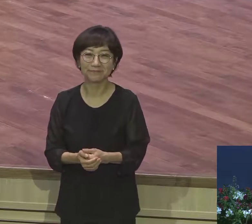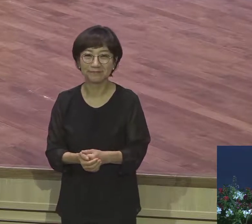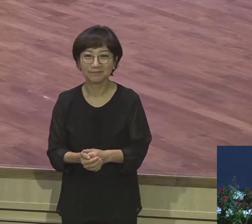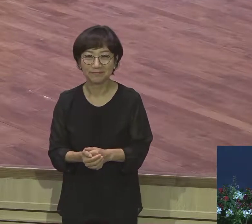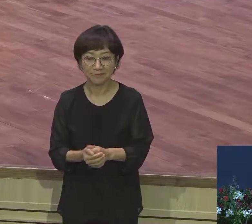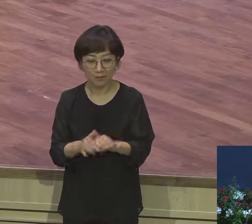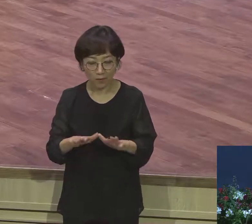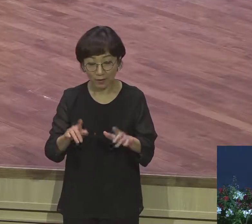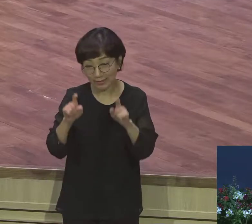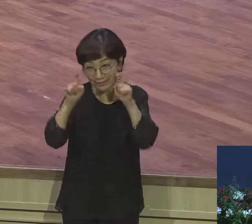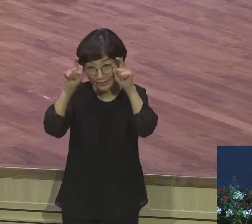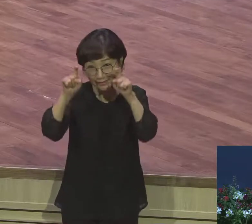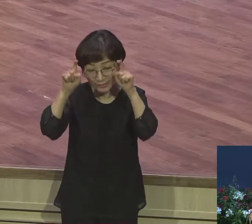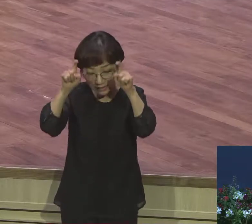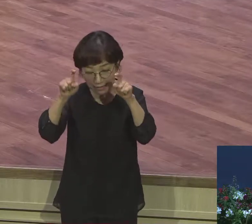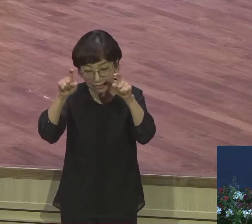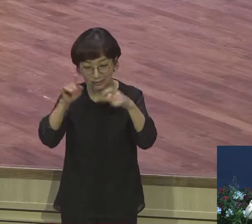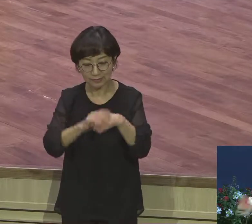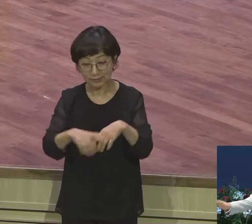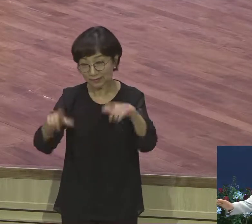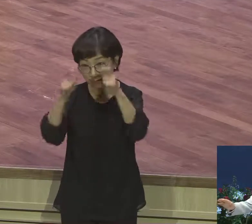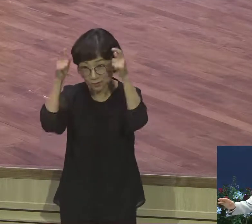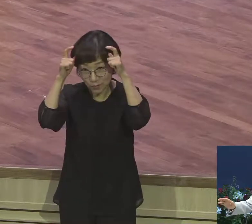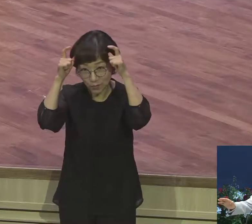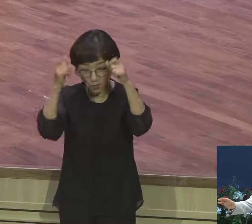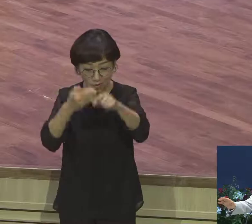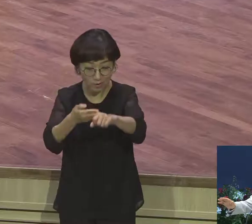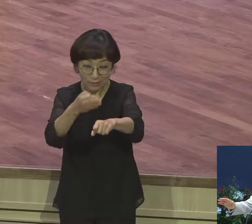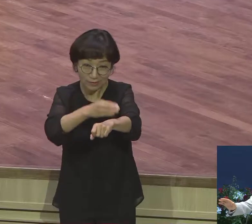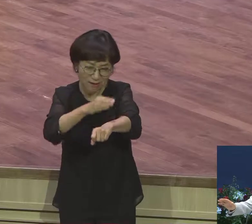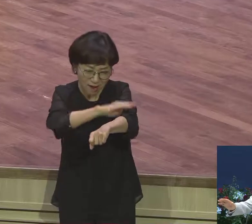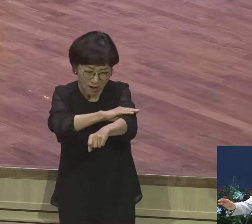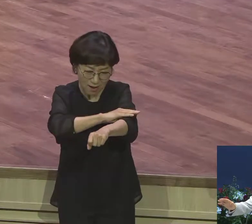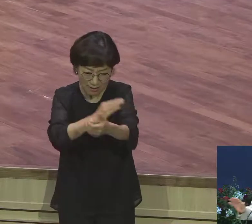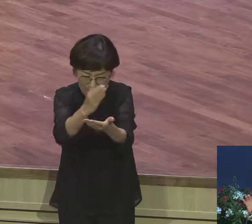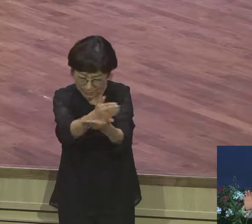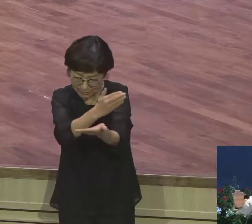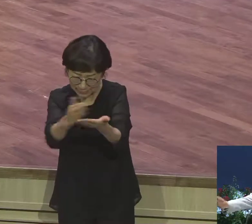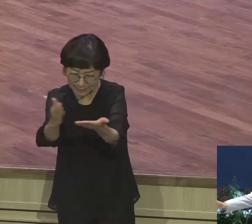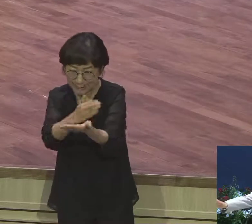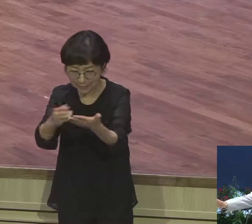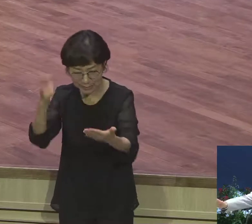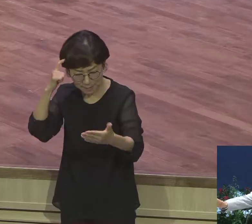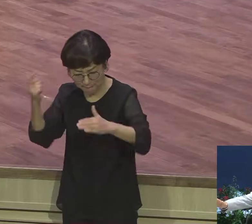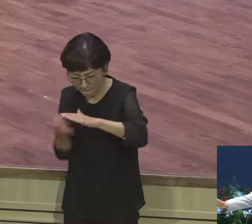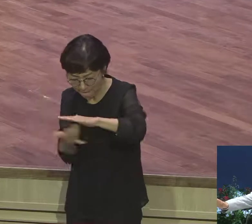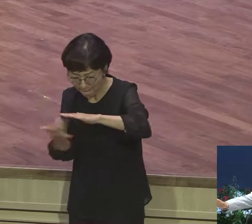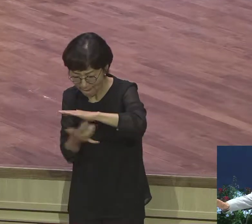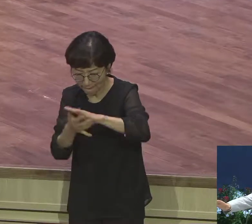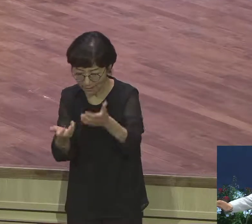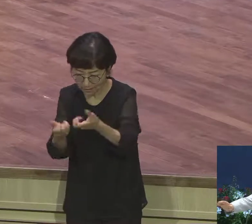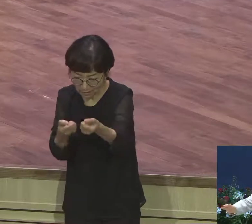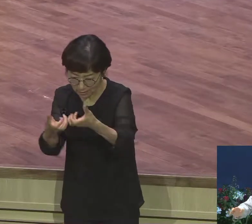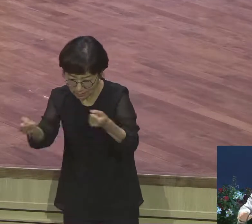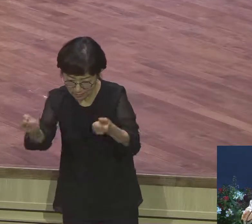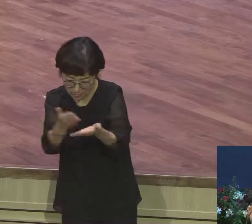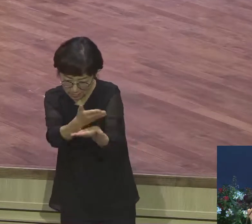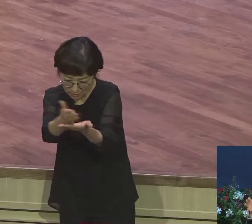양과 소 낙타 그 때를 나눕니다 자 물이 막 굴려요 때를 막 나눠요 자 애쓰가 한쪽을